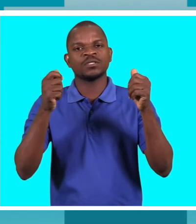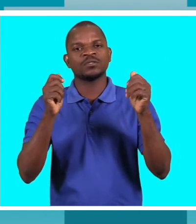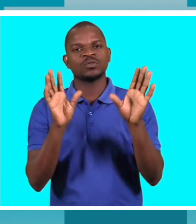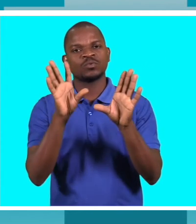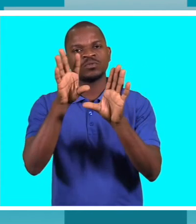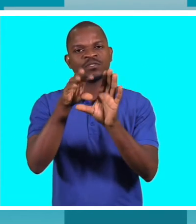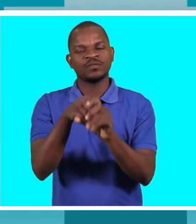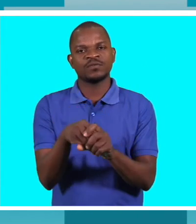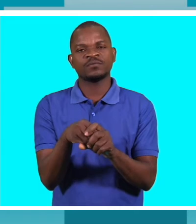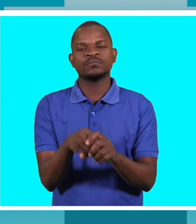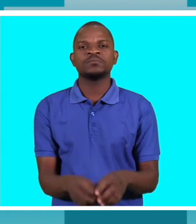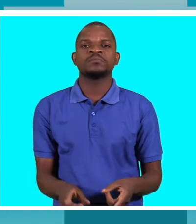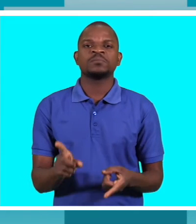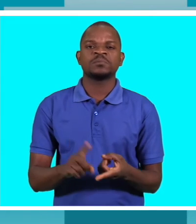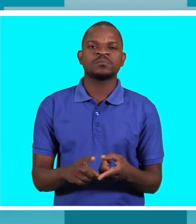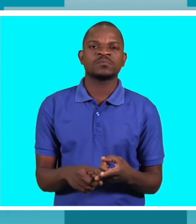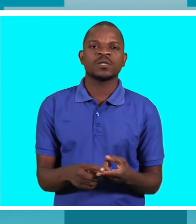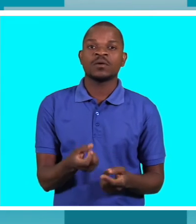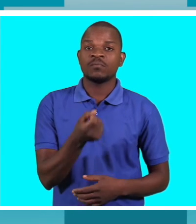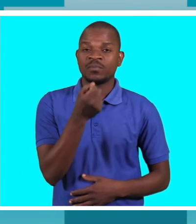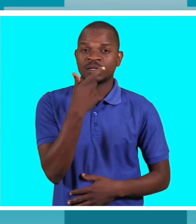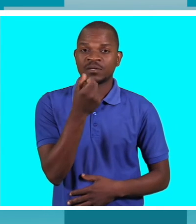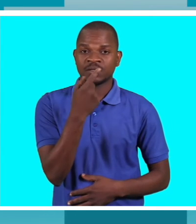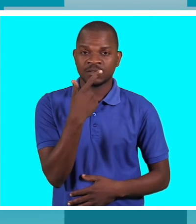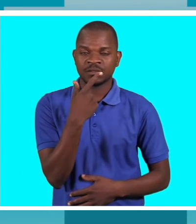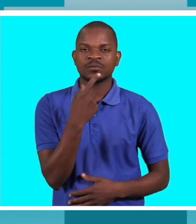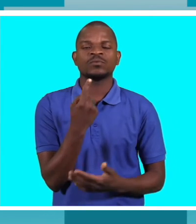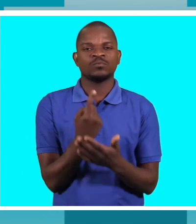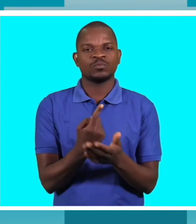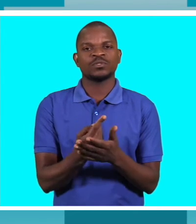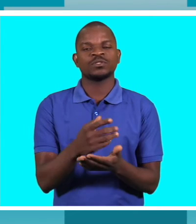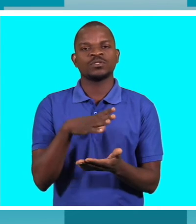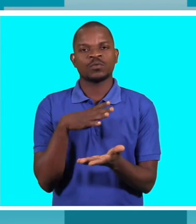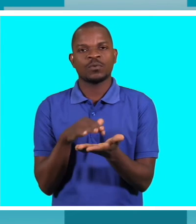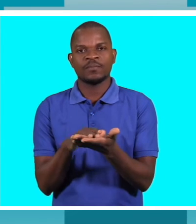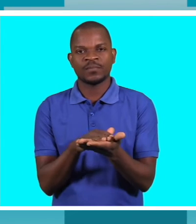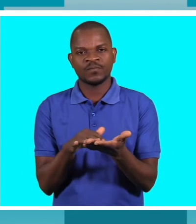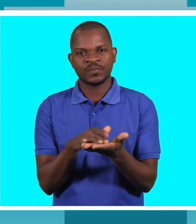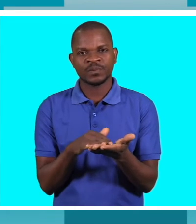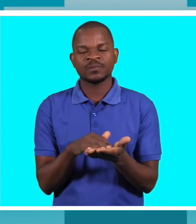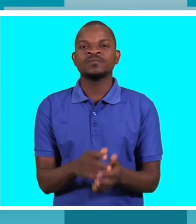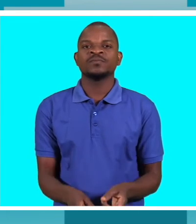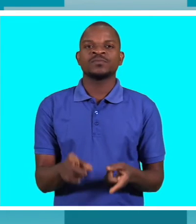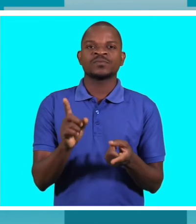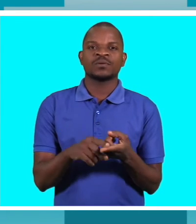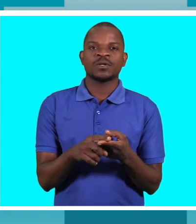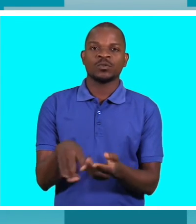sejam por exemplo os medicamentos que haja o rótulo do bride e também dos locais